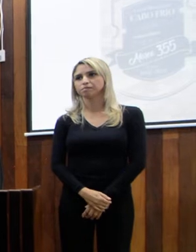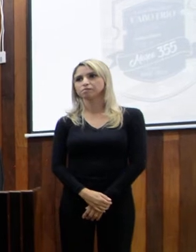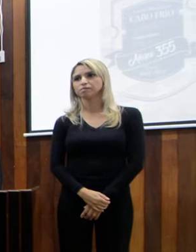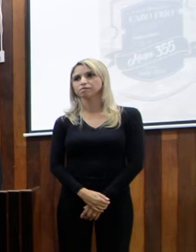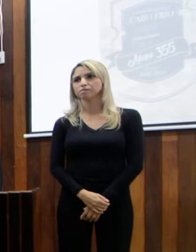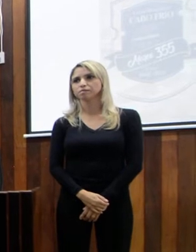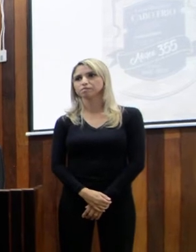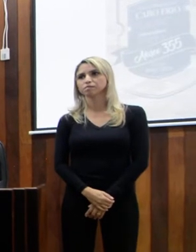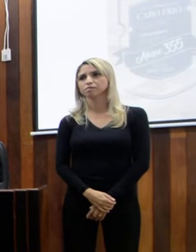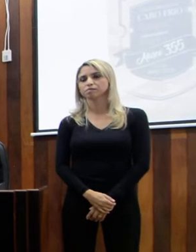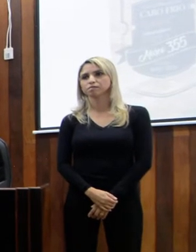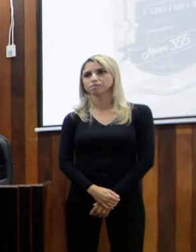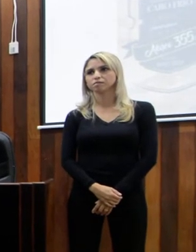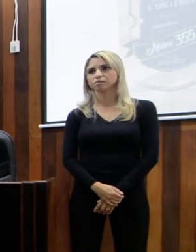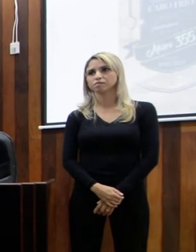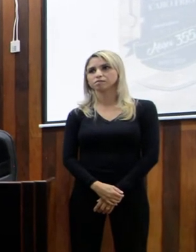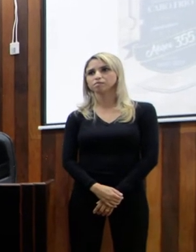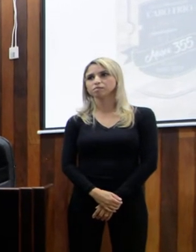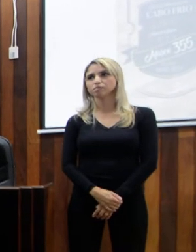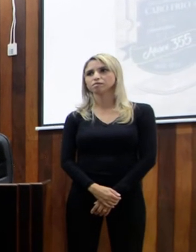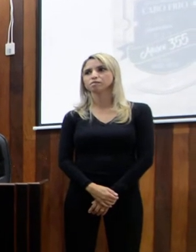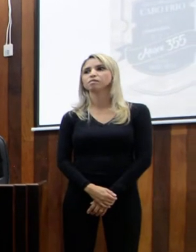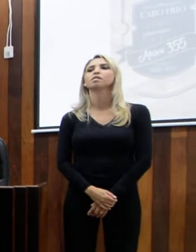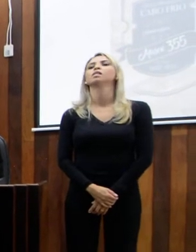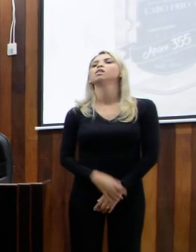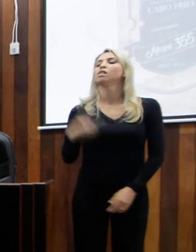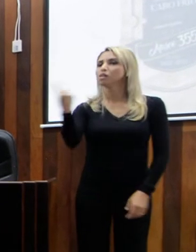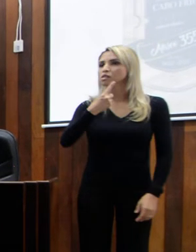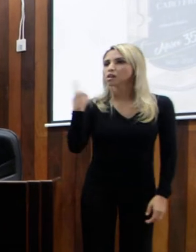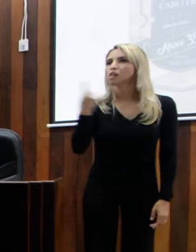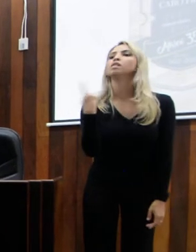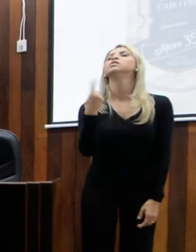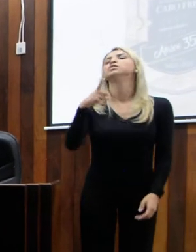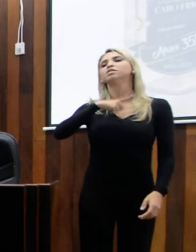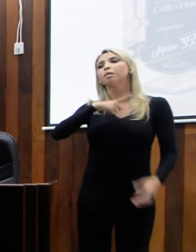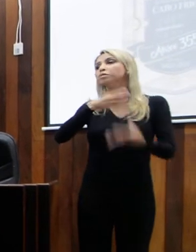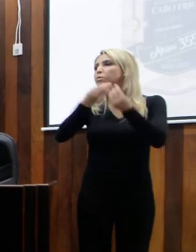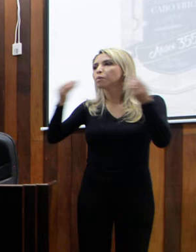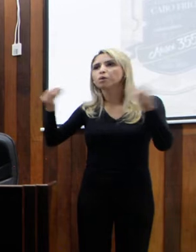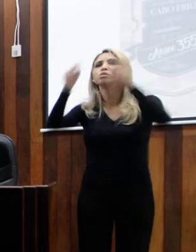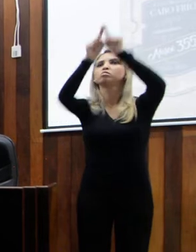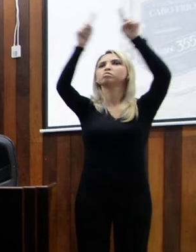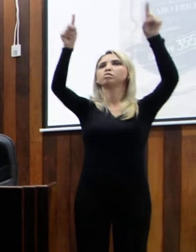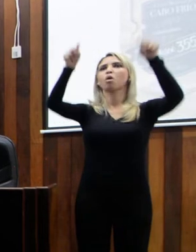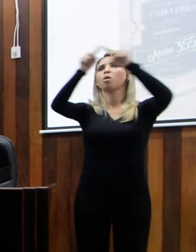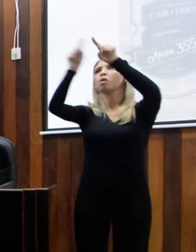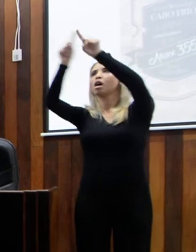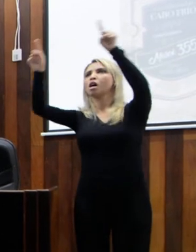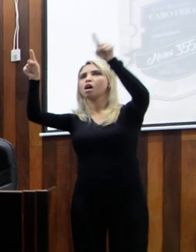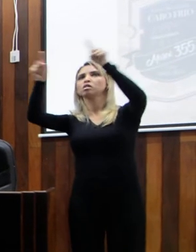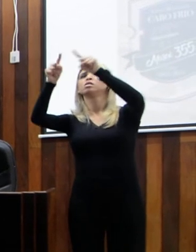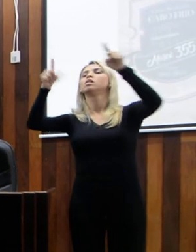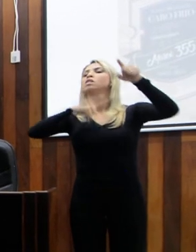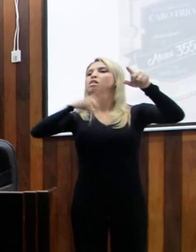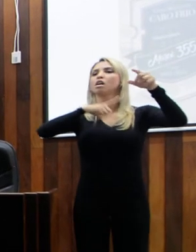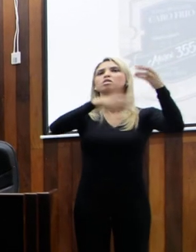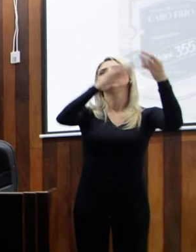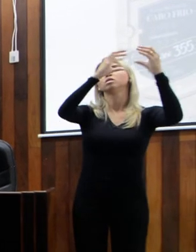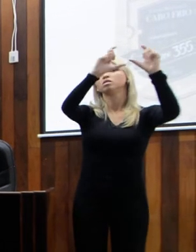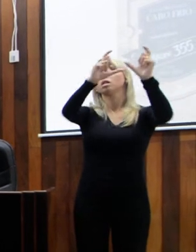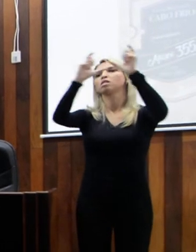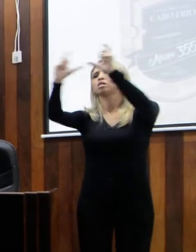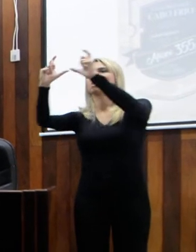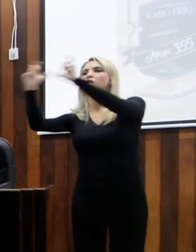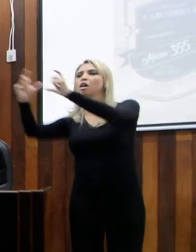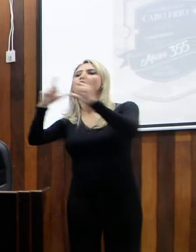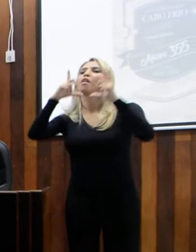inauguração do nosso painel de todos os presidentes que tivemos ali fora, de todos os reformados, todos os presidentes que estão ali. Não